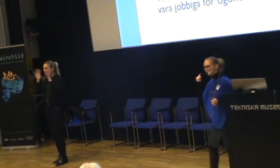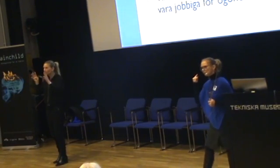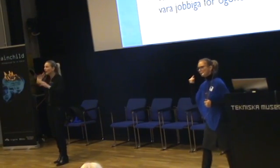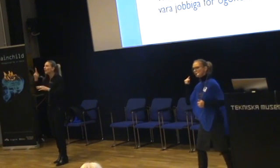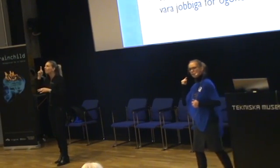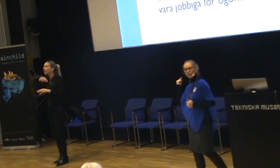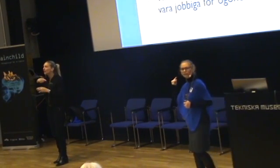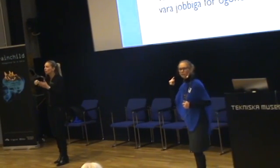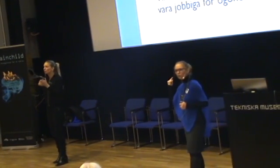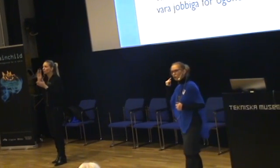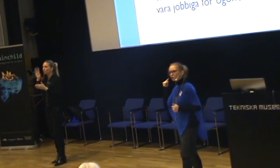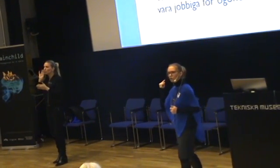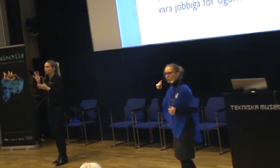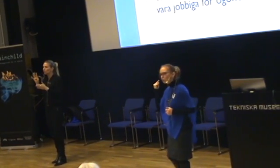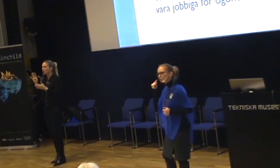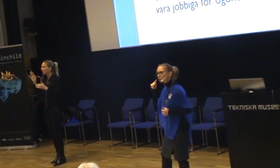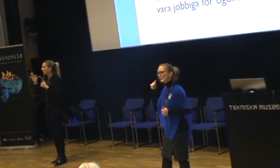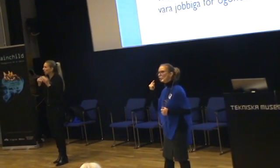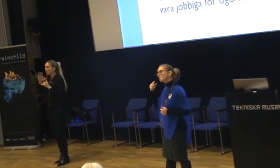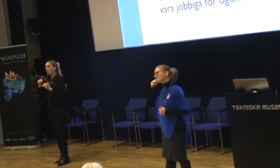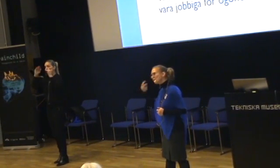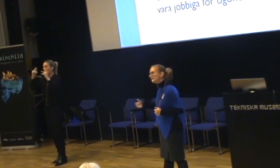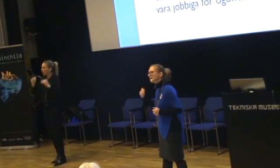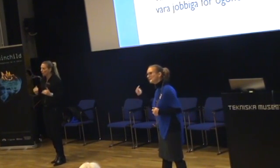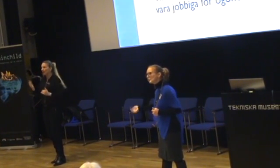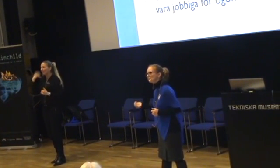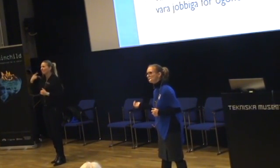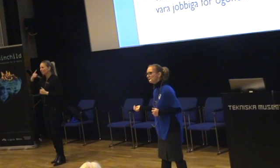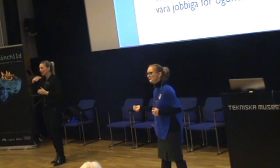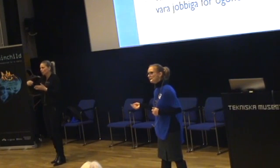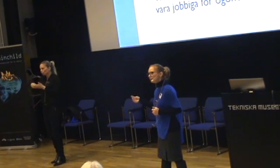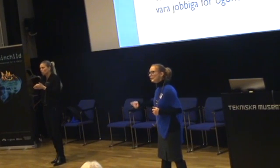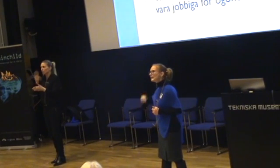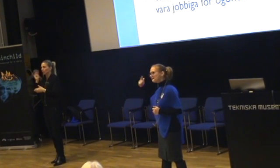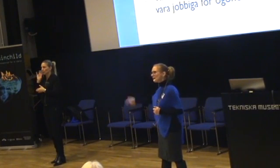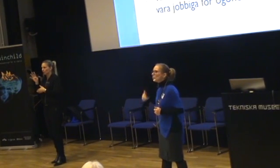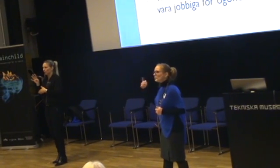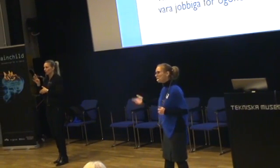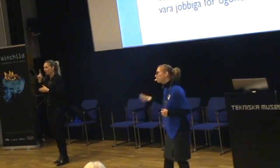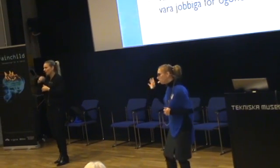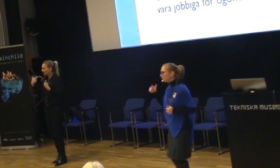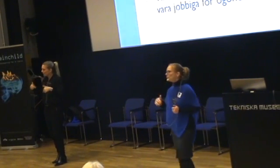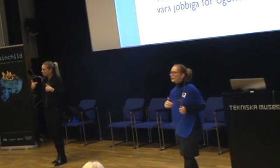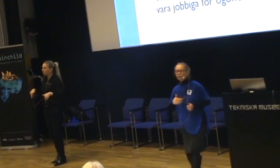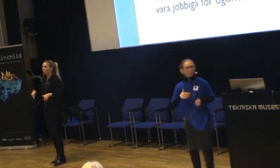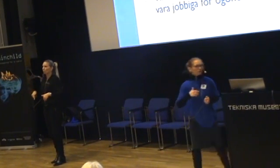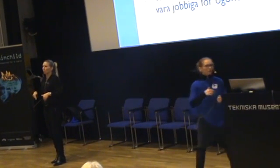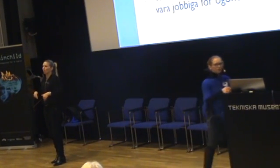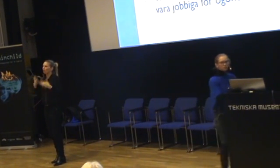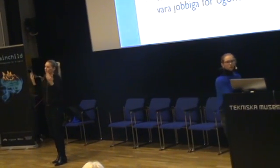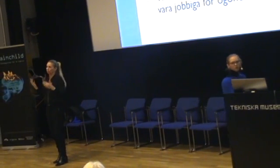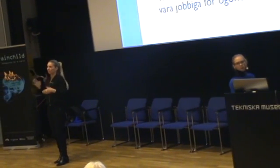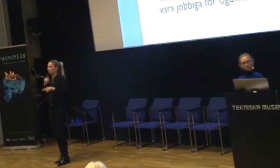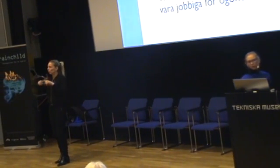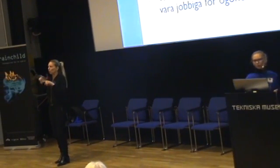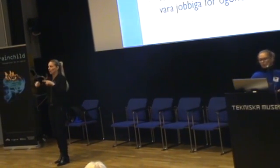ljud. Ibland är det inte om det är högt eller lågt som spelar roll. Utan det kan vara fel ljud. Fel tempo. ja. Massa